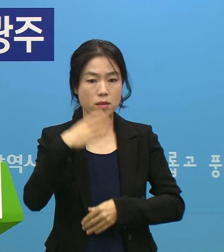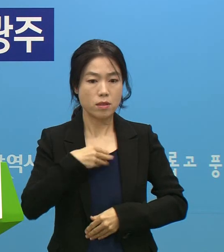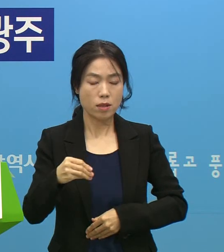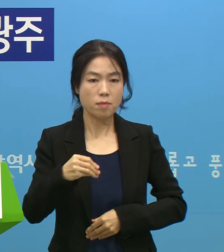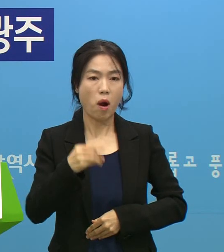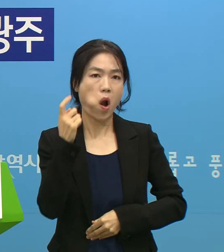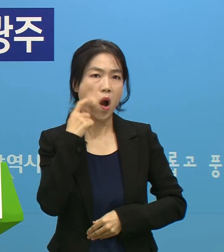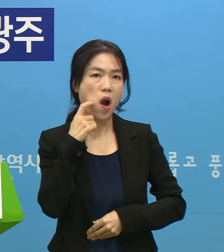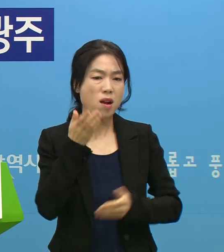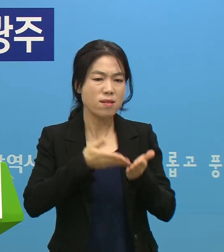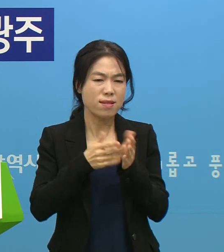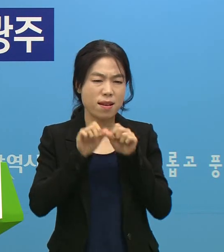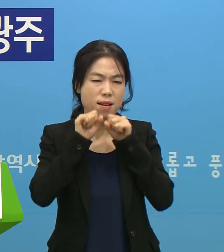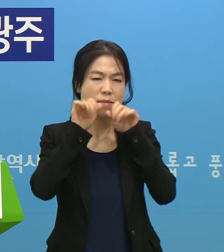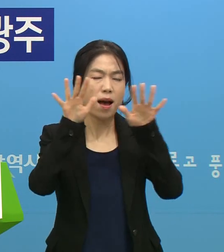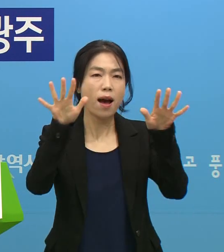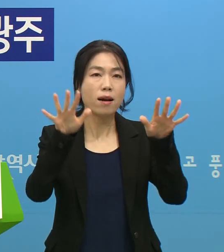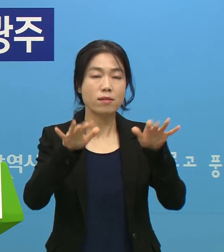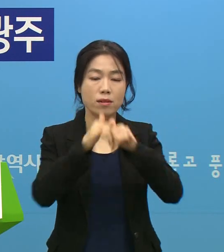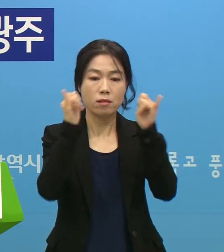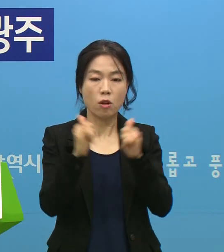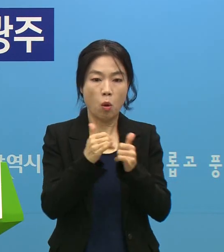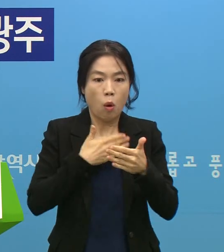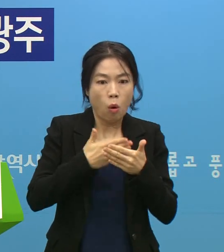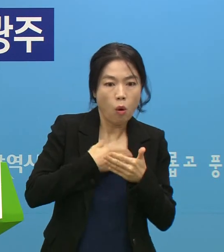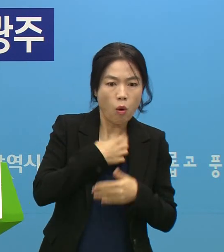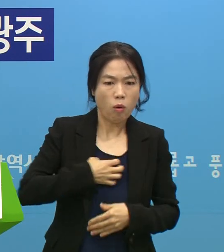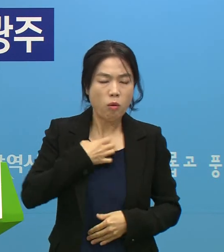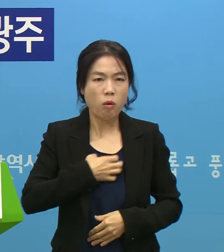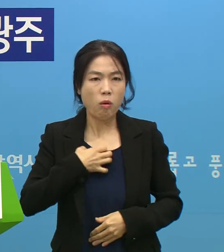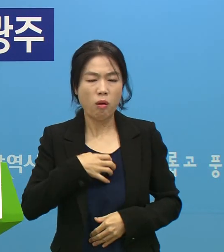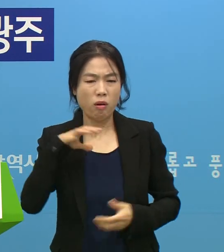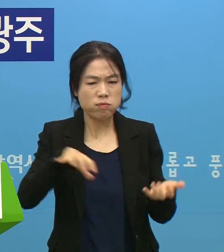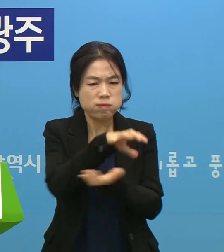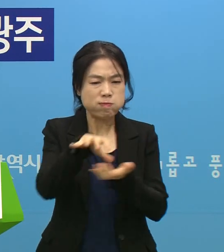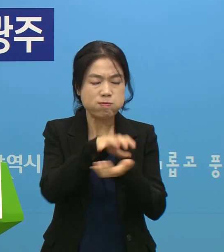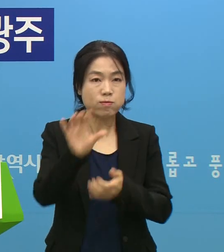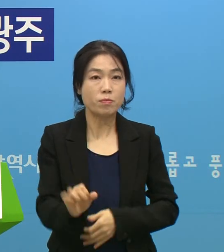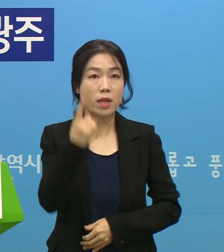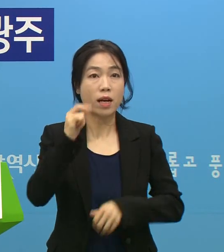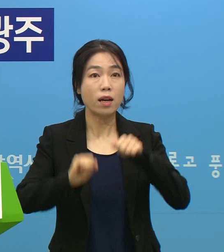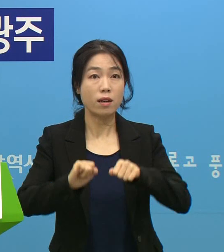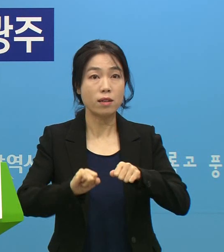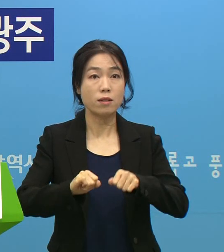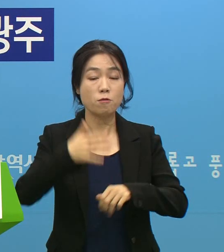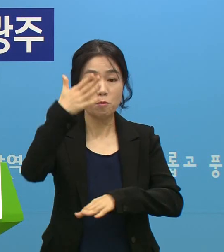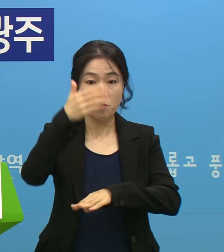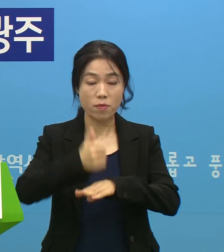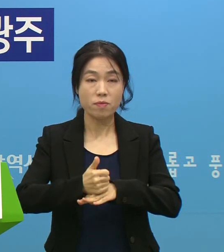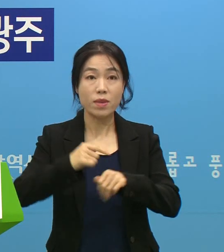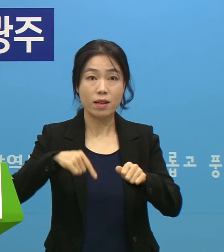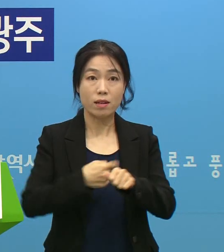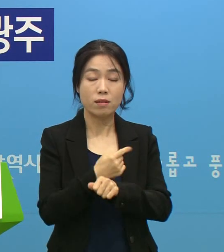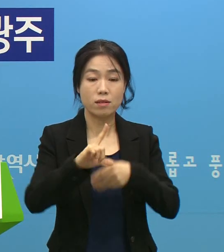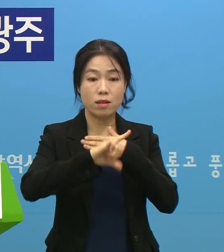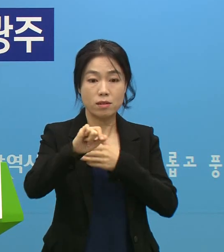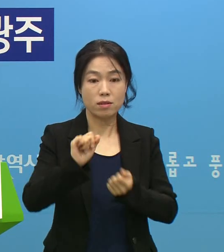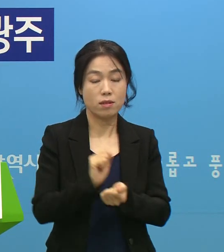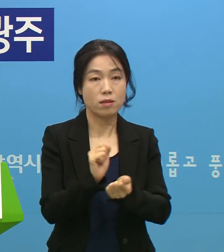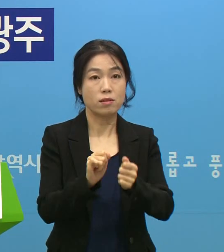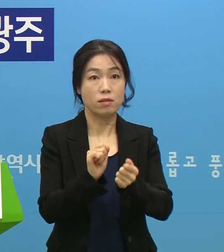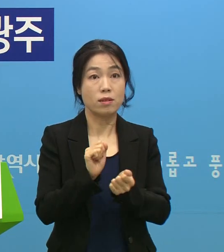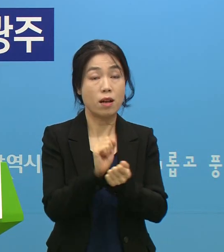가짜뉴스를 퍼뜨려 사회 불안과 혼란을 이야기하는 행위. 마지막으로 기타 지역사회